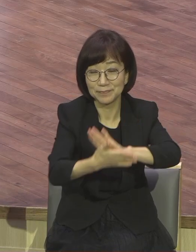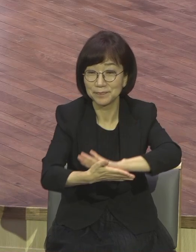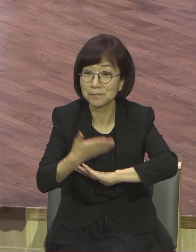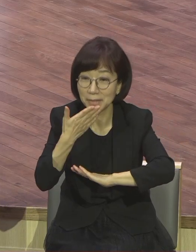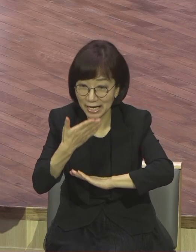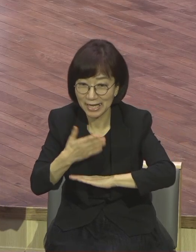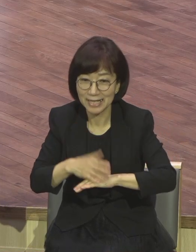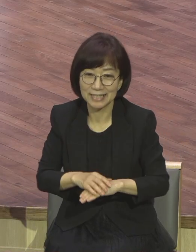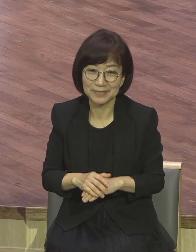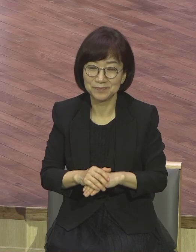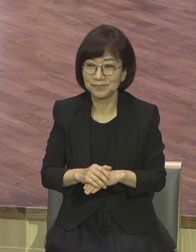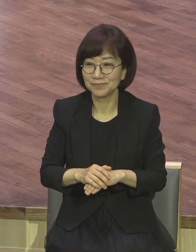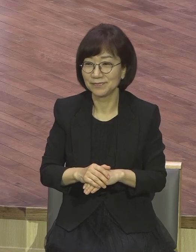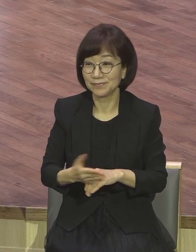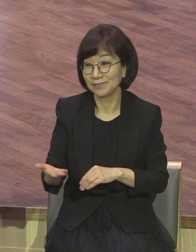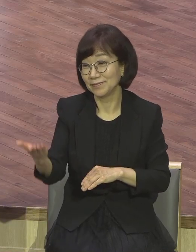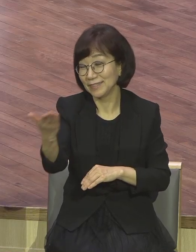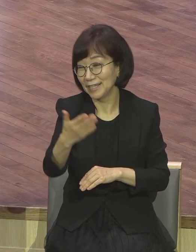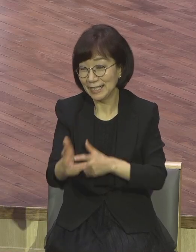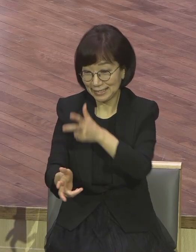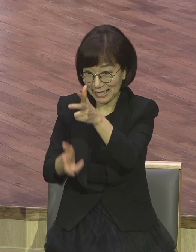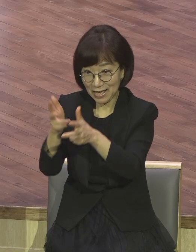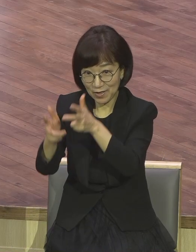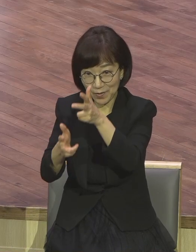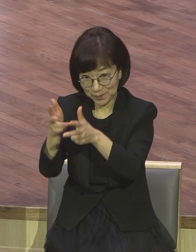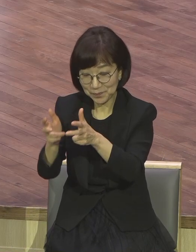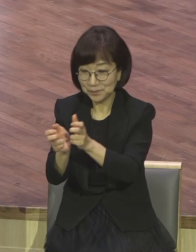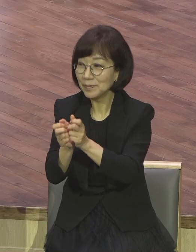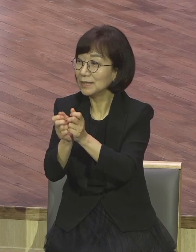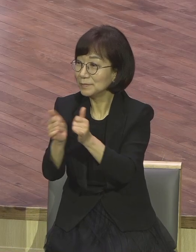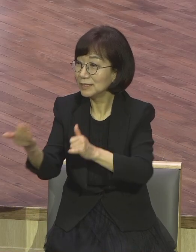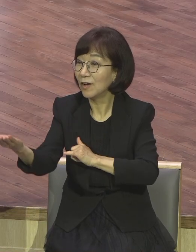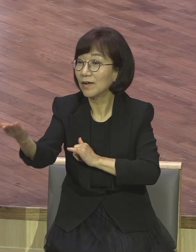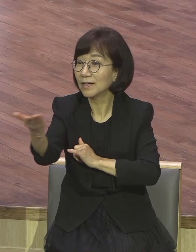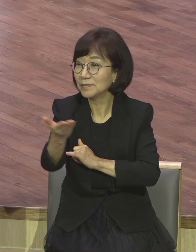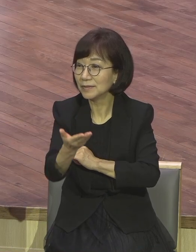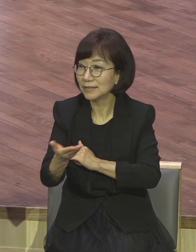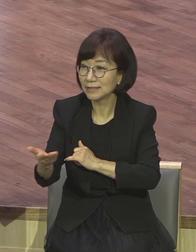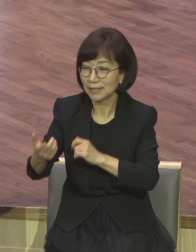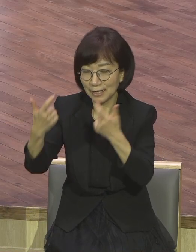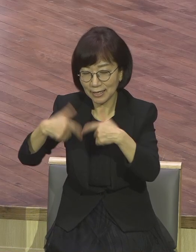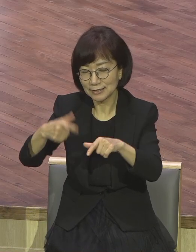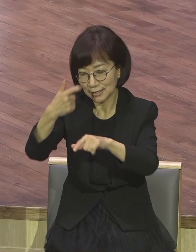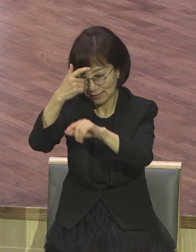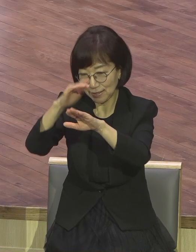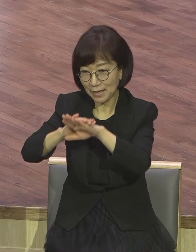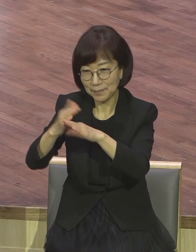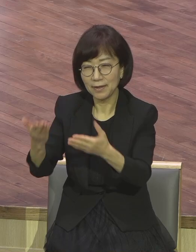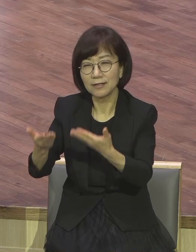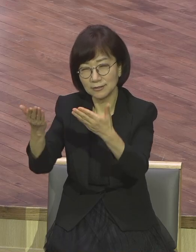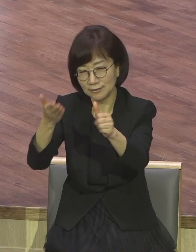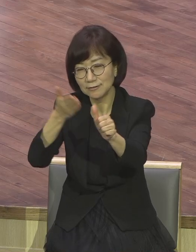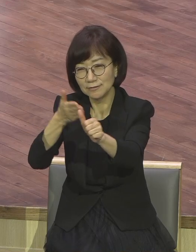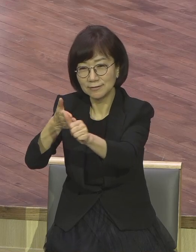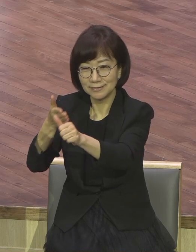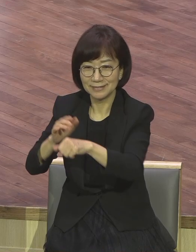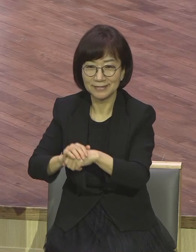여러분들은 모든 한 사업장도 없이 다 예배 들으시기 바랍니다. 하나님 예배 해야 돼요.